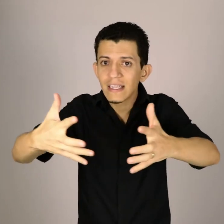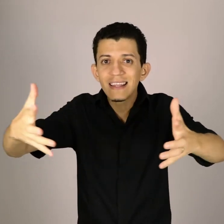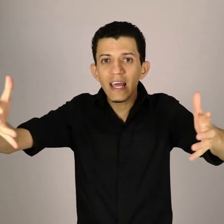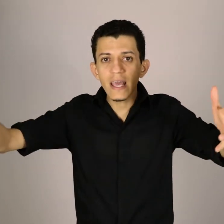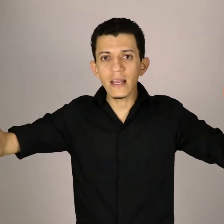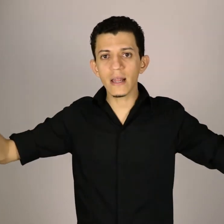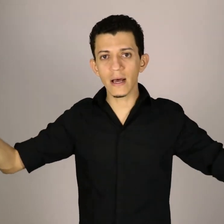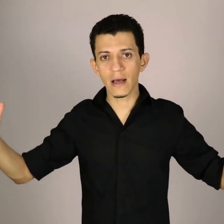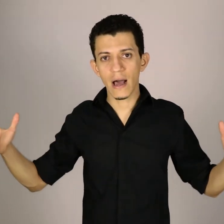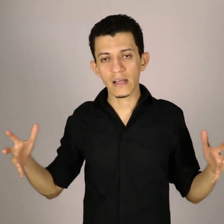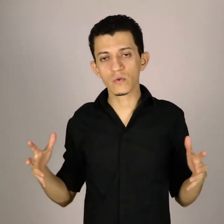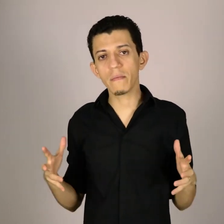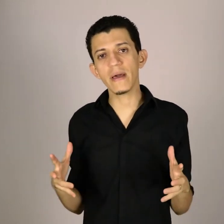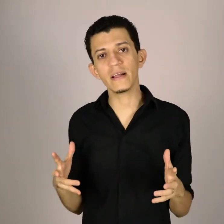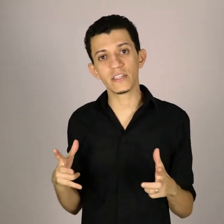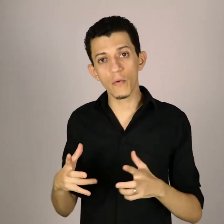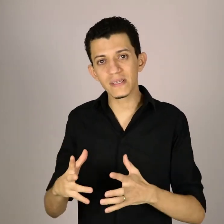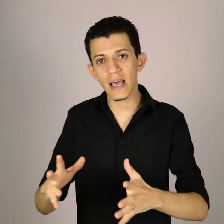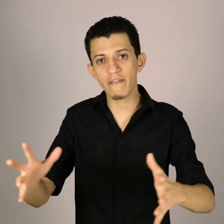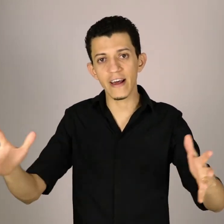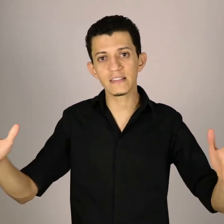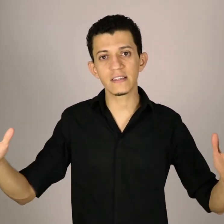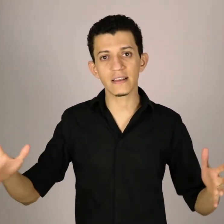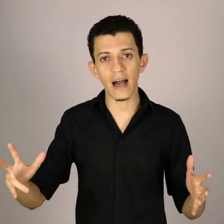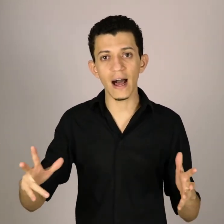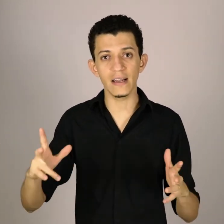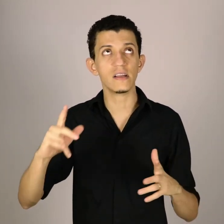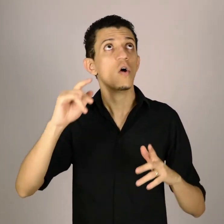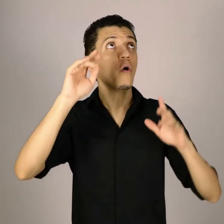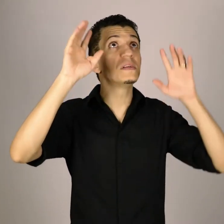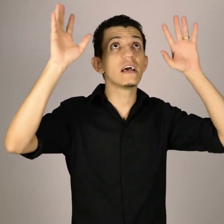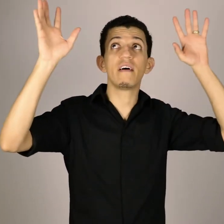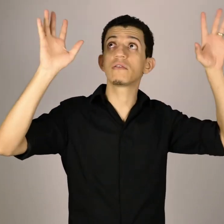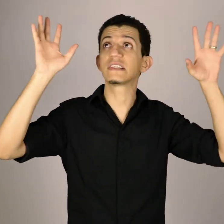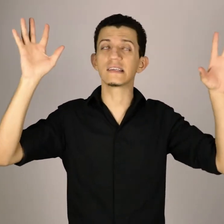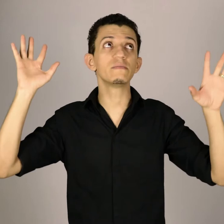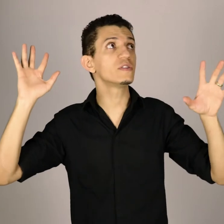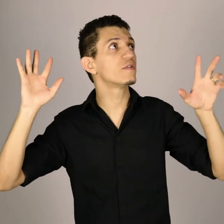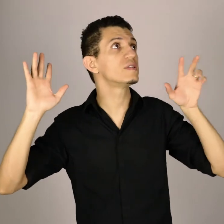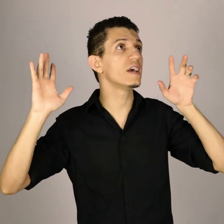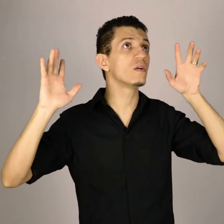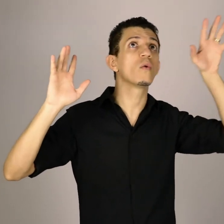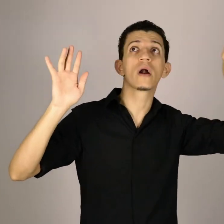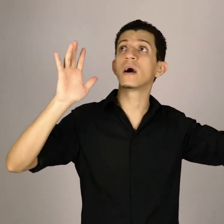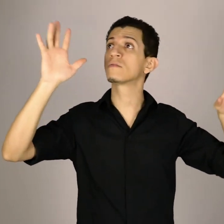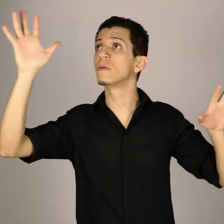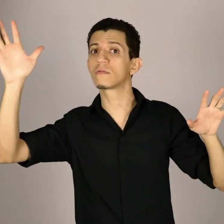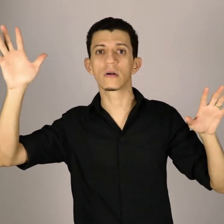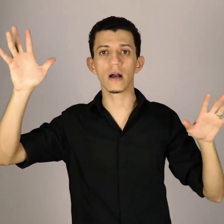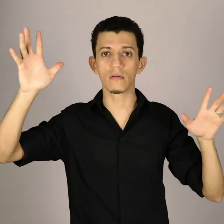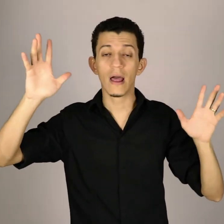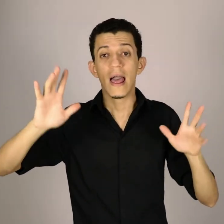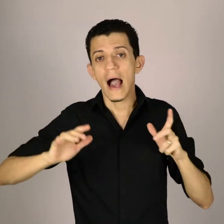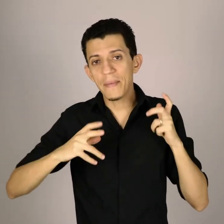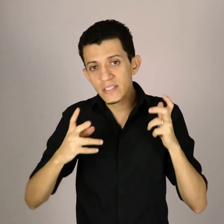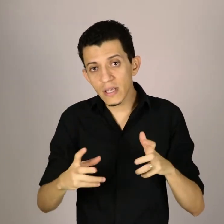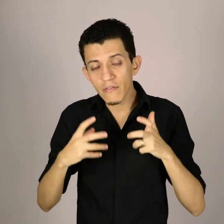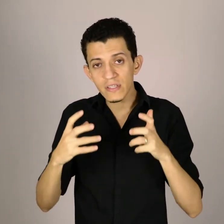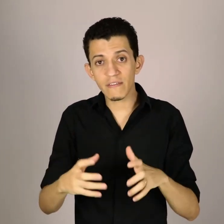treina a sua mente a observar esses detalhes, observar o que está acima de você, num canto, num outro canto, à medida que você vai